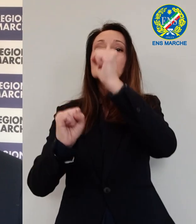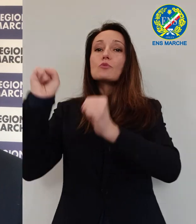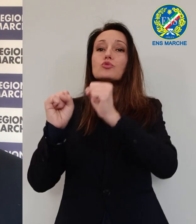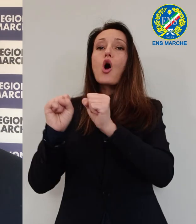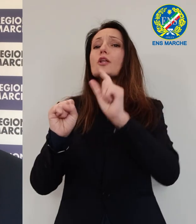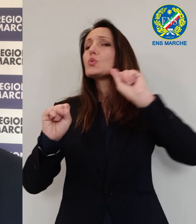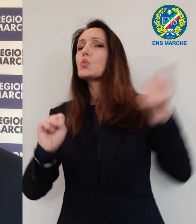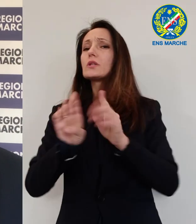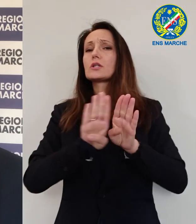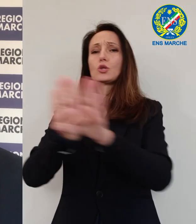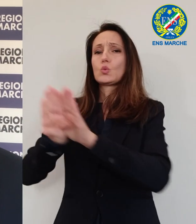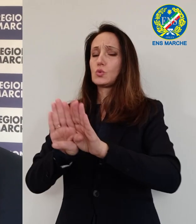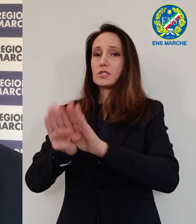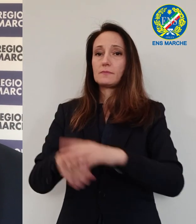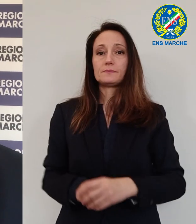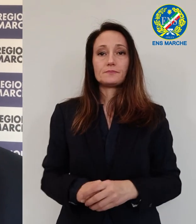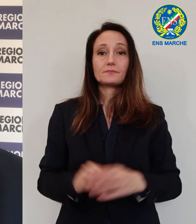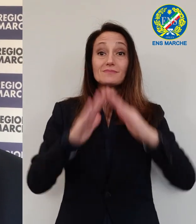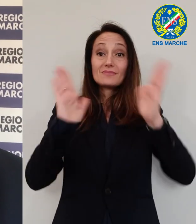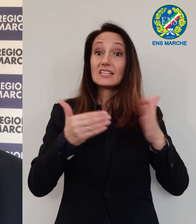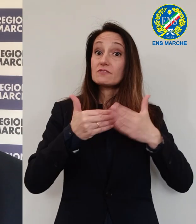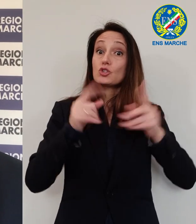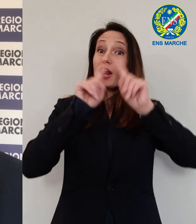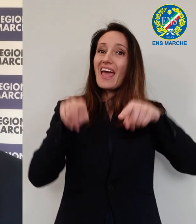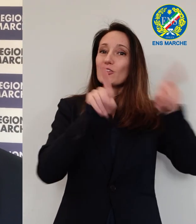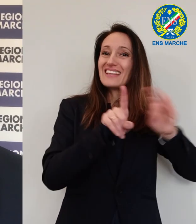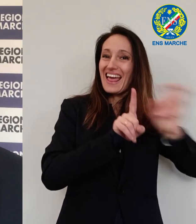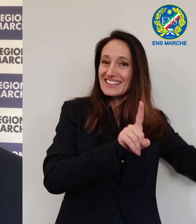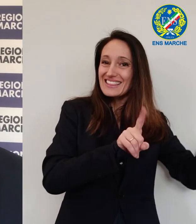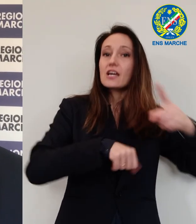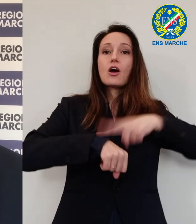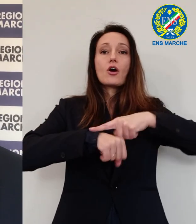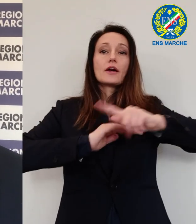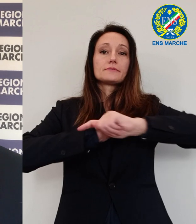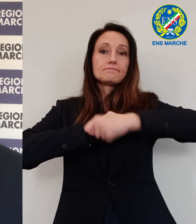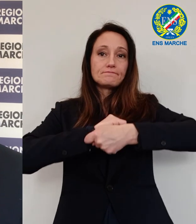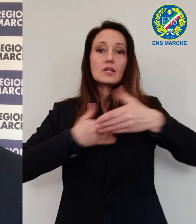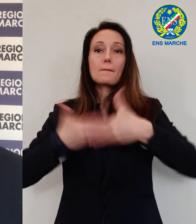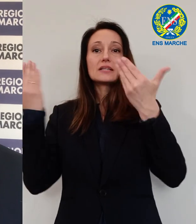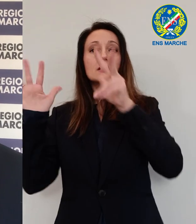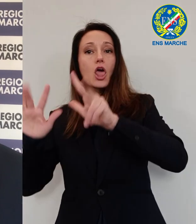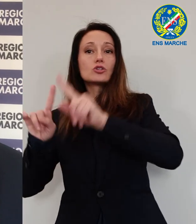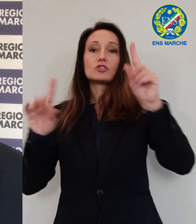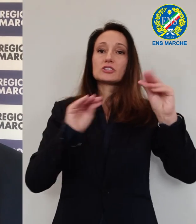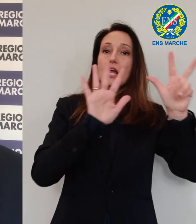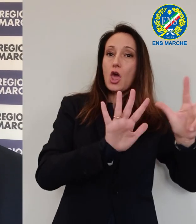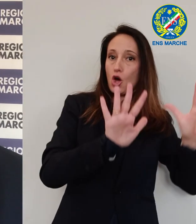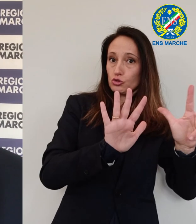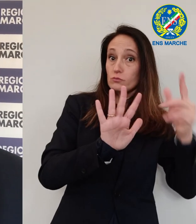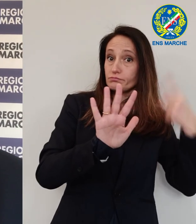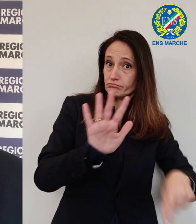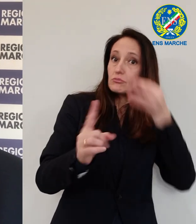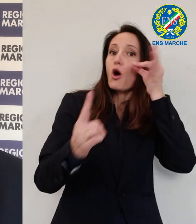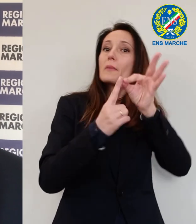Per i negozi di vicinato una stretta sugli orari dalle 8 alle 20. Questo per facilitare i controlli e fare in modo che vengono